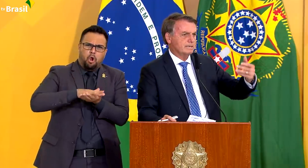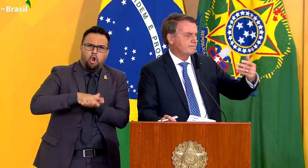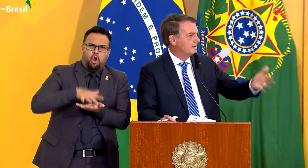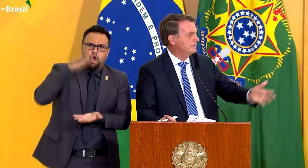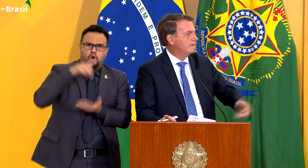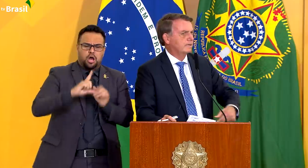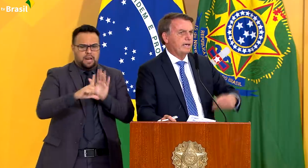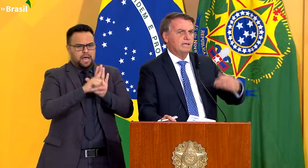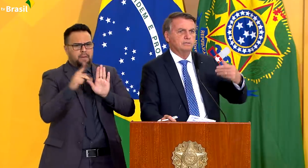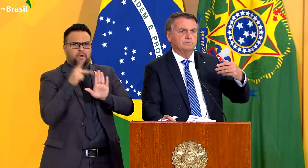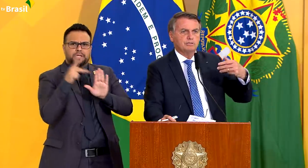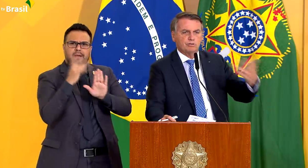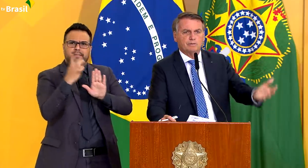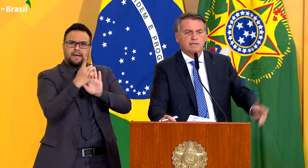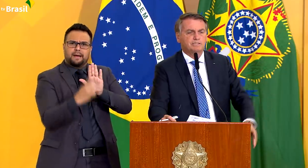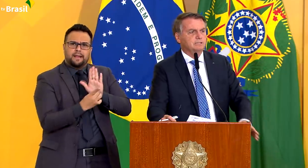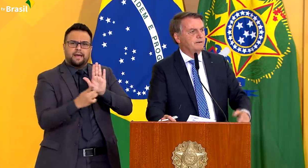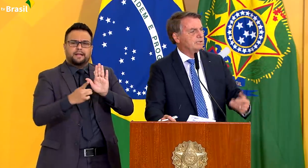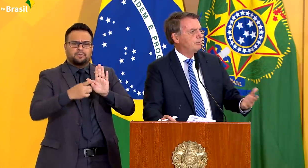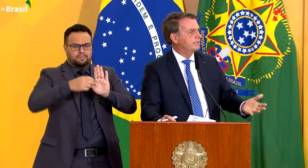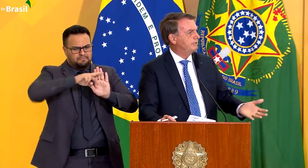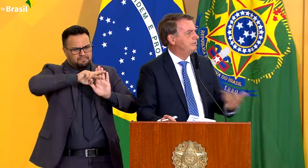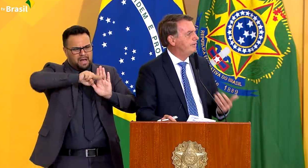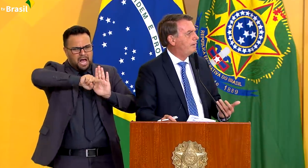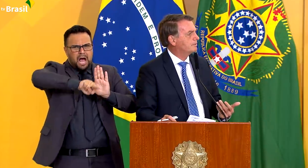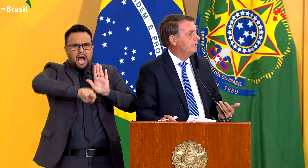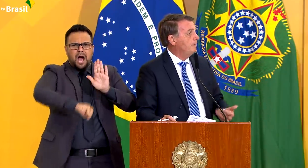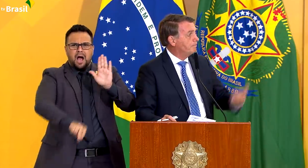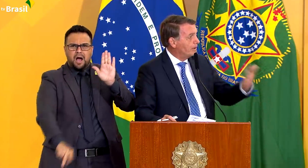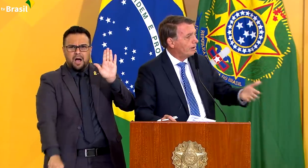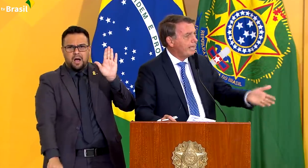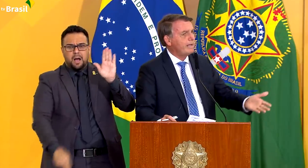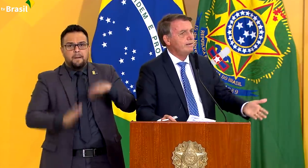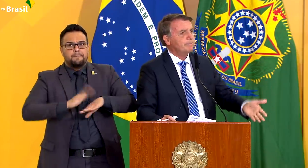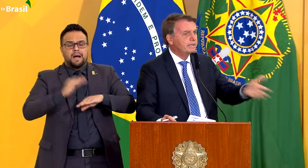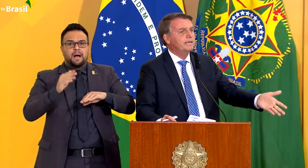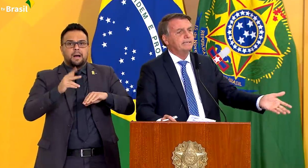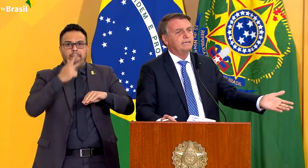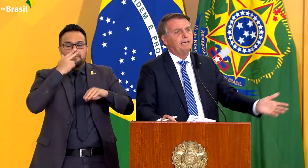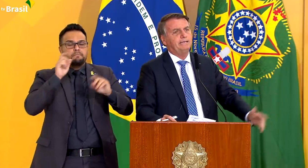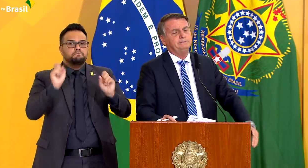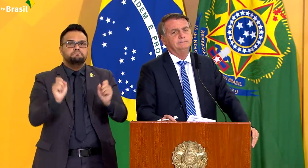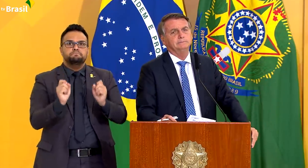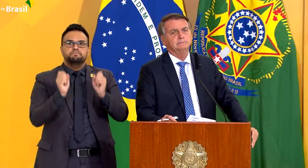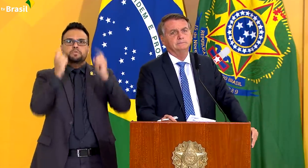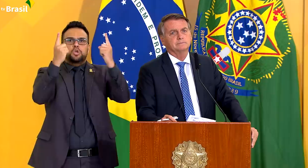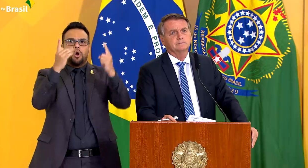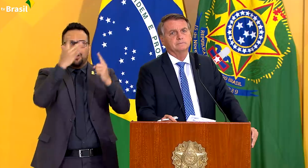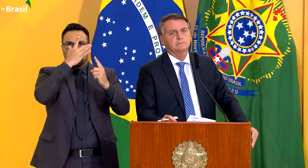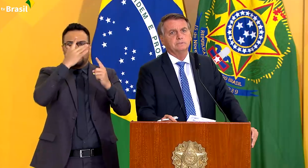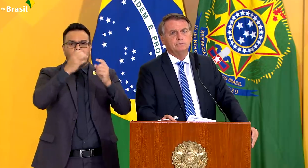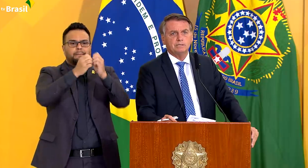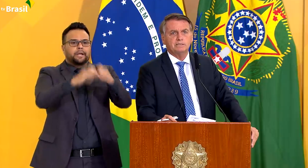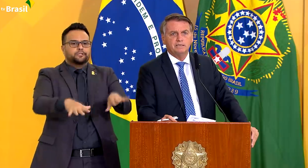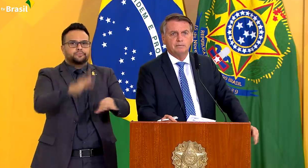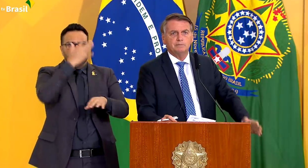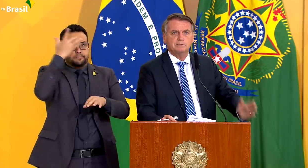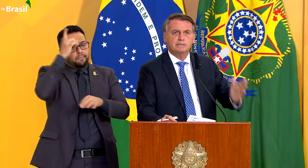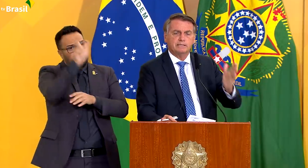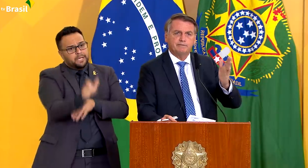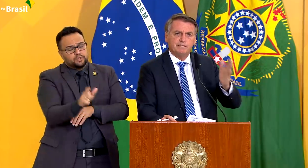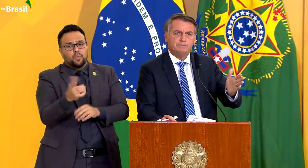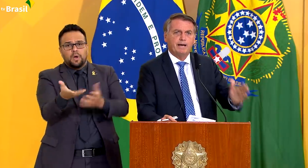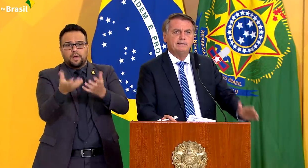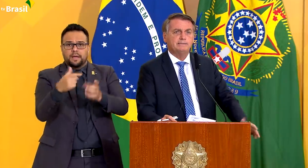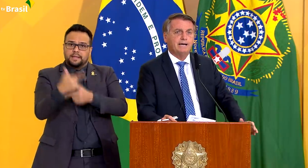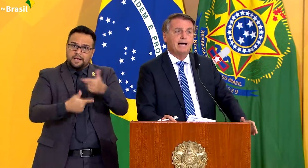portaria, decreto, insu-normativa, resolução, tivemos, pior é para quem quer trabalhar. E nós queremos